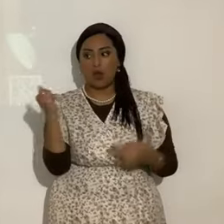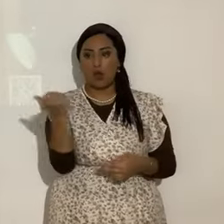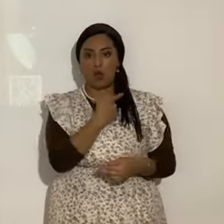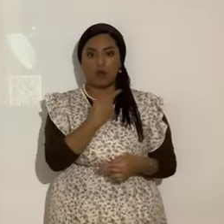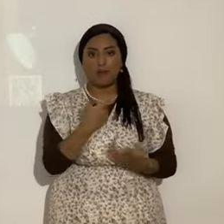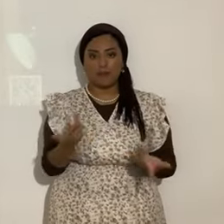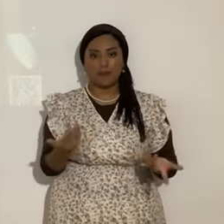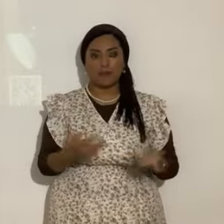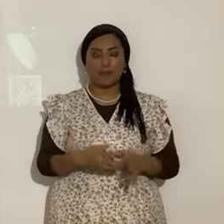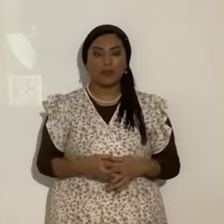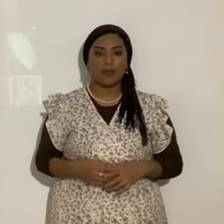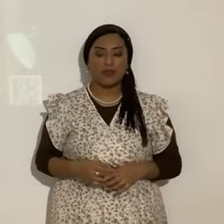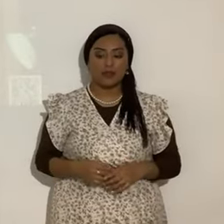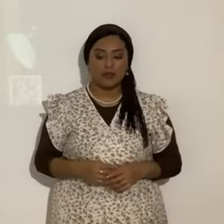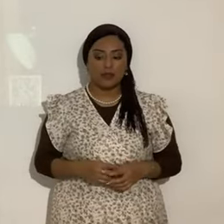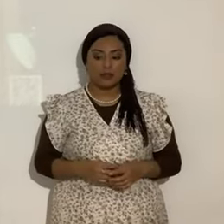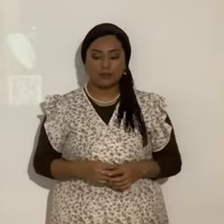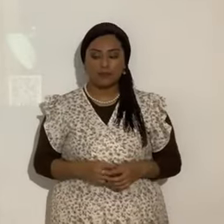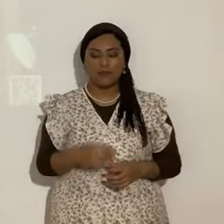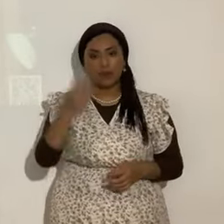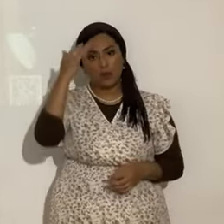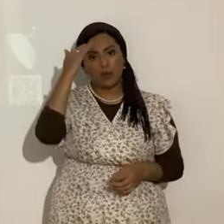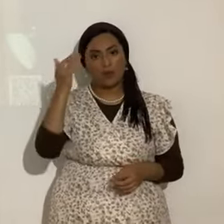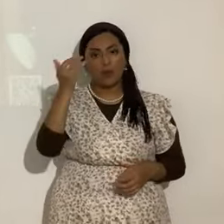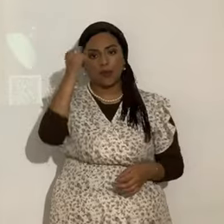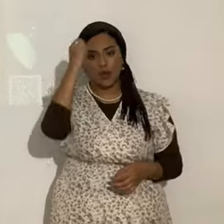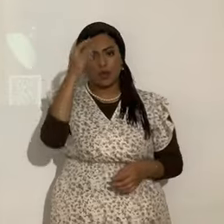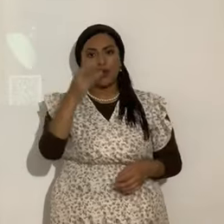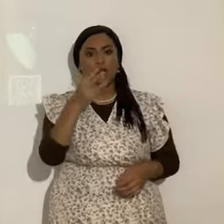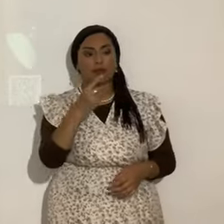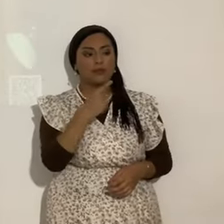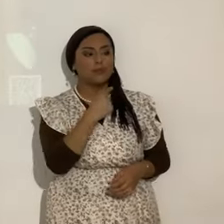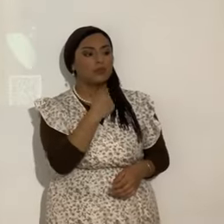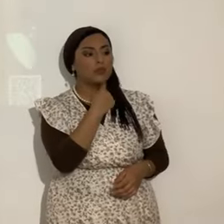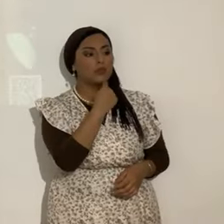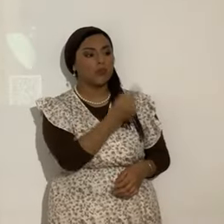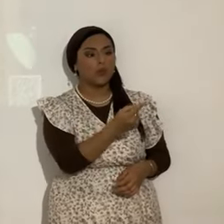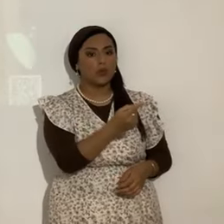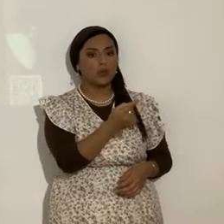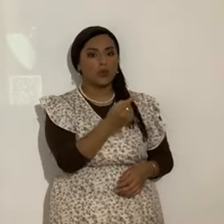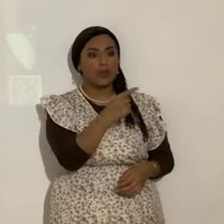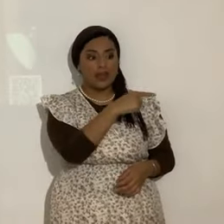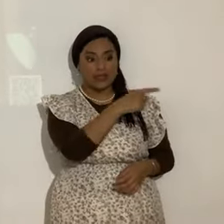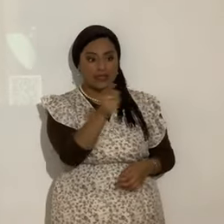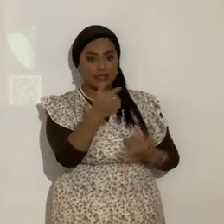Pero bueno. La idea es. ¿Por qué les hablaría así Yahshua? Si no fueran esclavos del pecado.